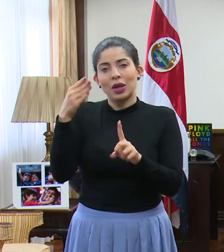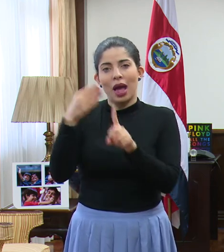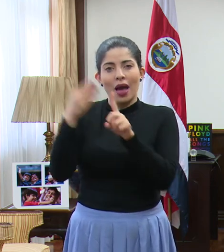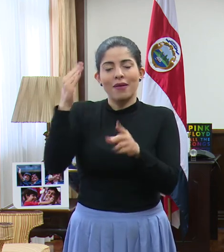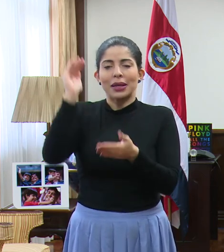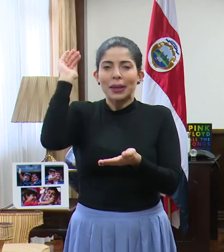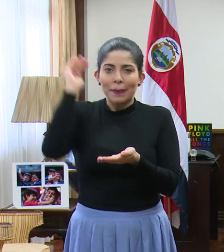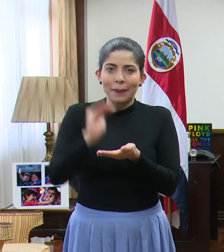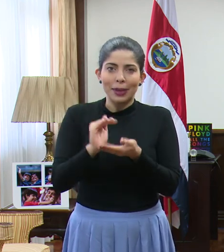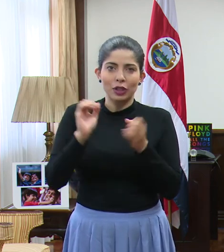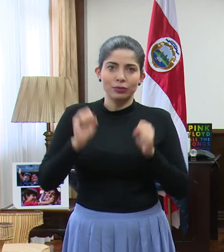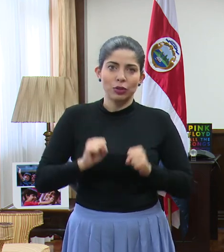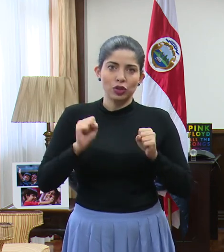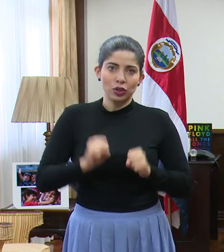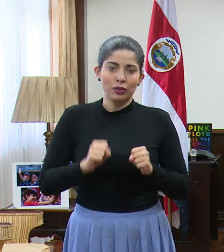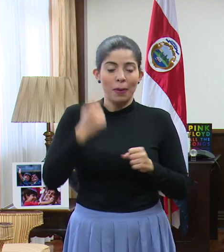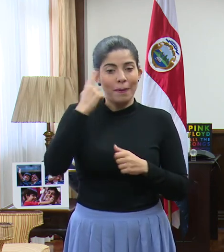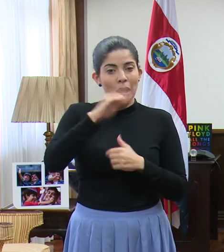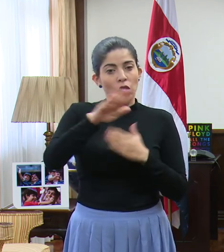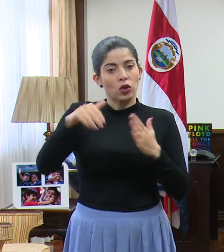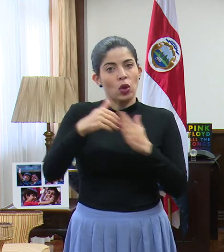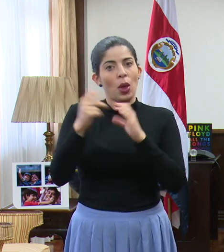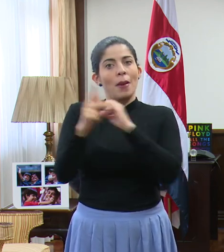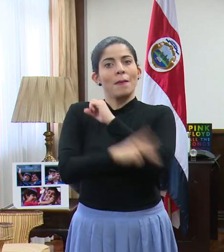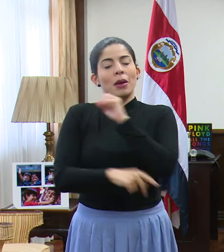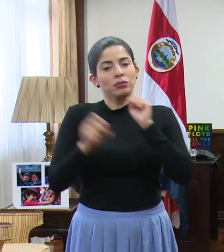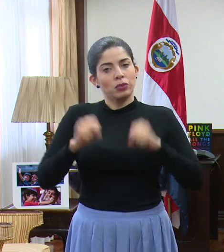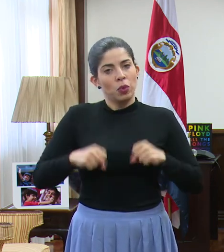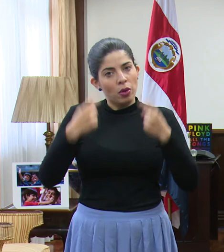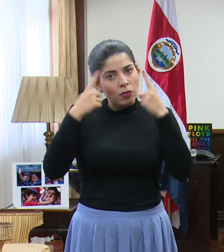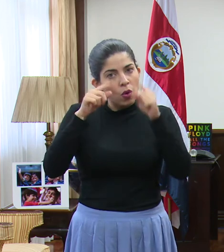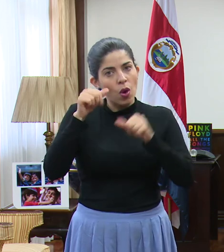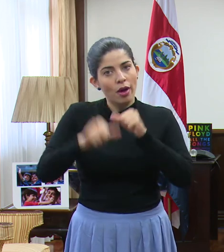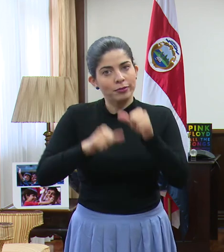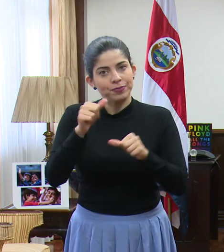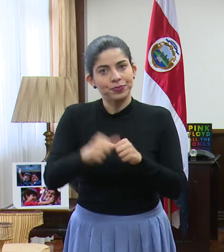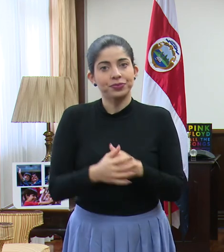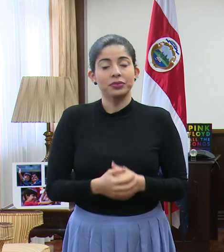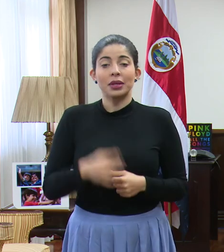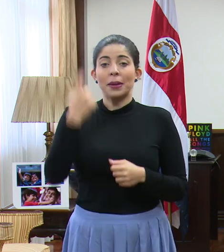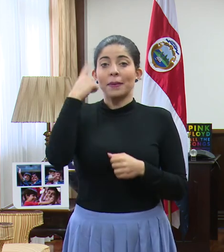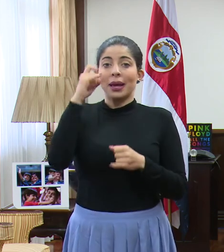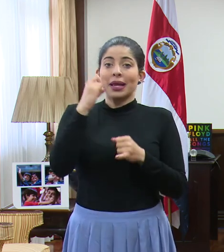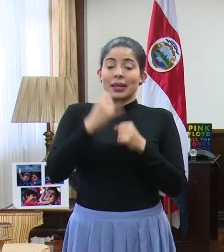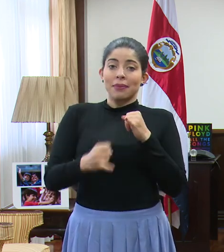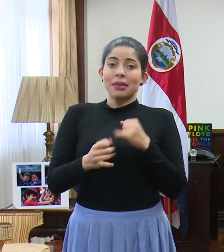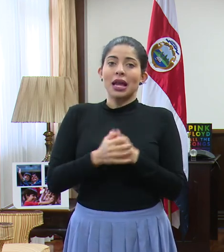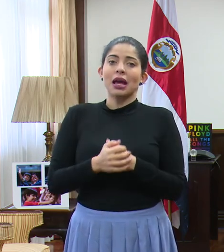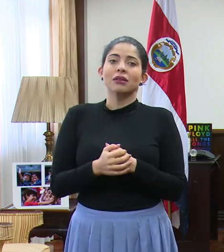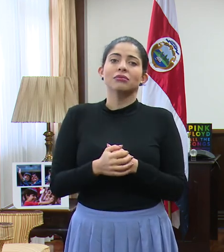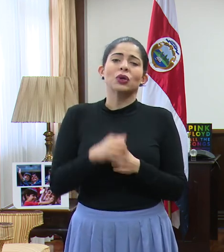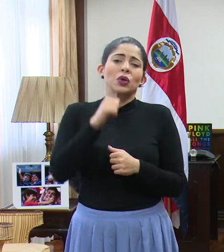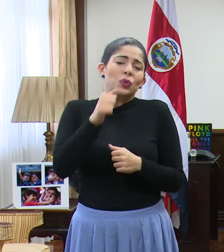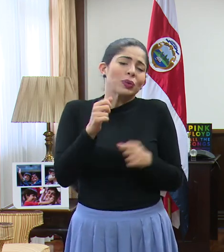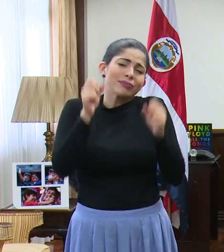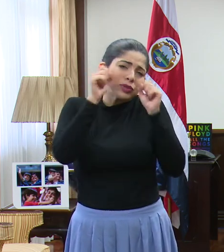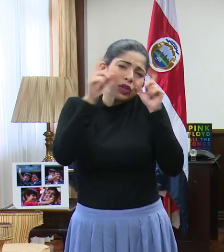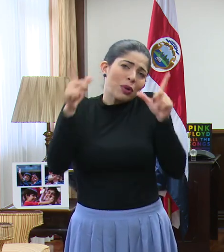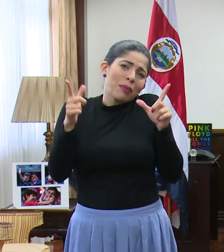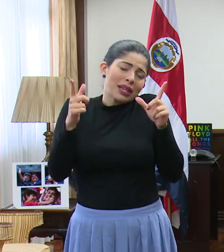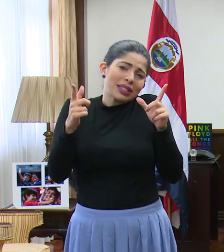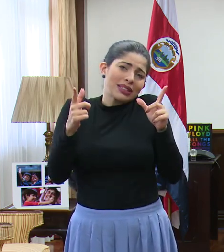afectada posible. Que salgamos todos como país adelante. Y para cerrar, pues no es ninguna sorpresa.